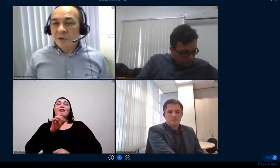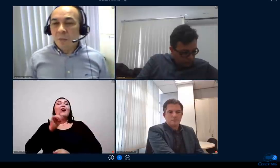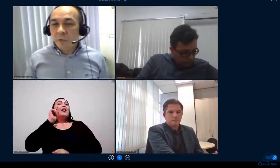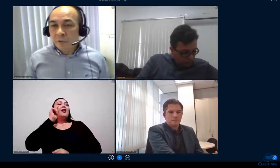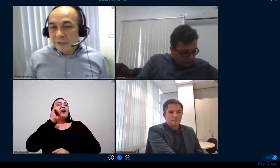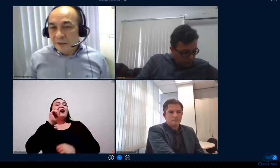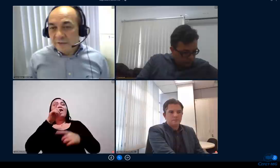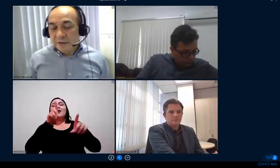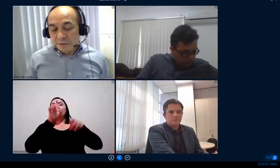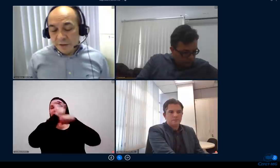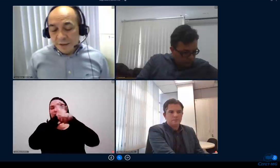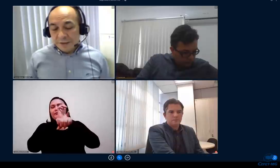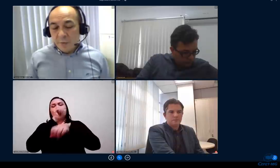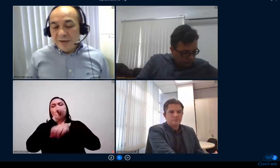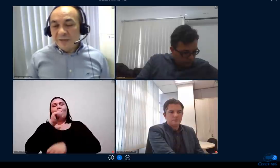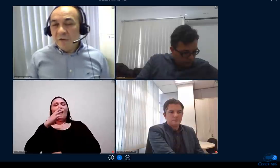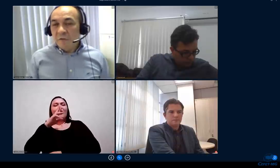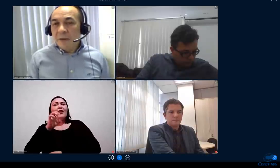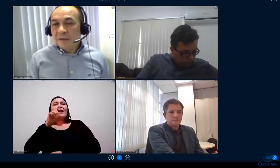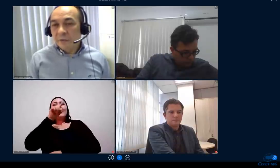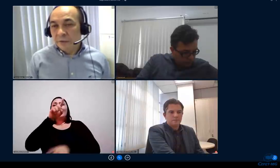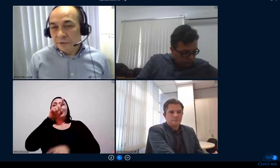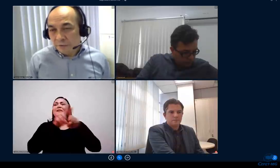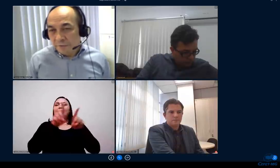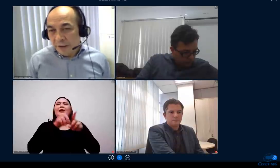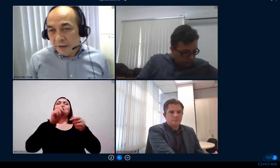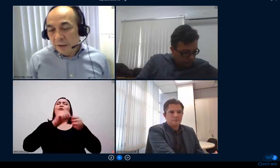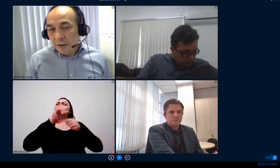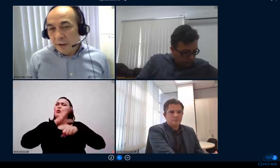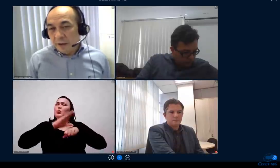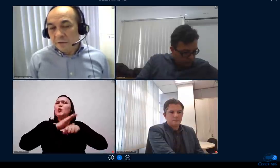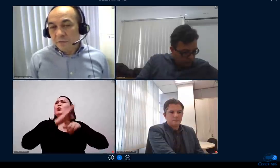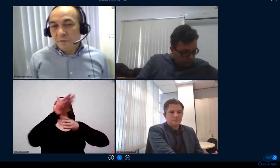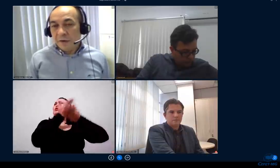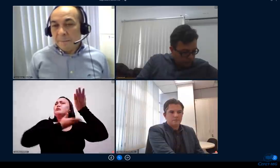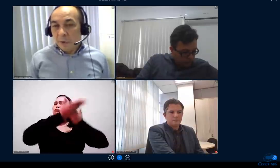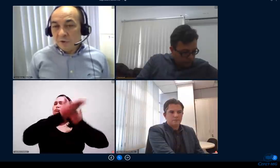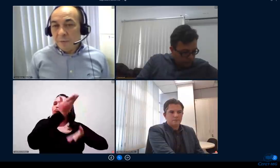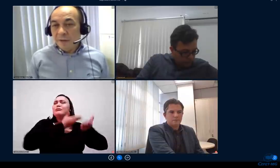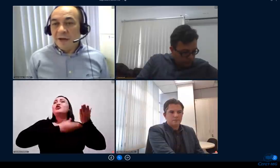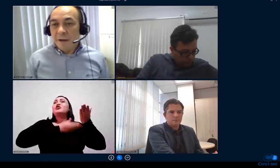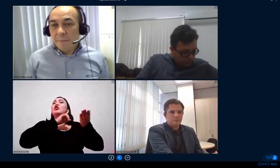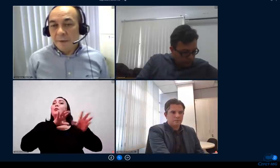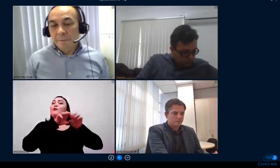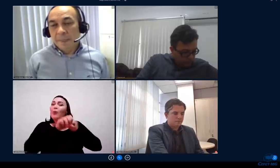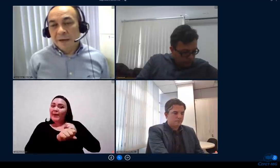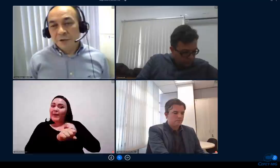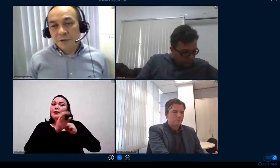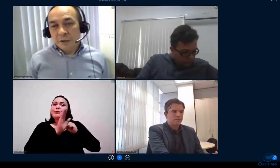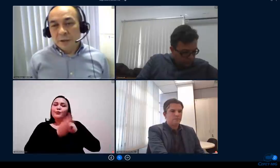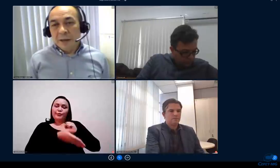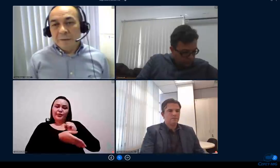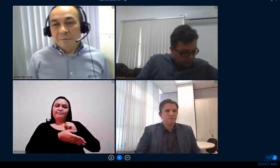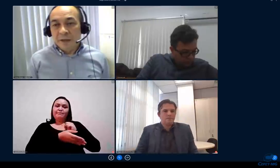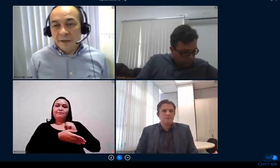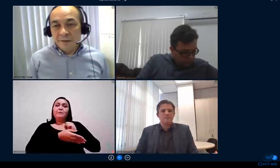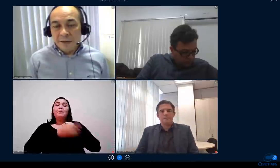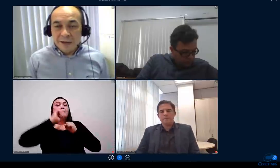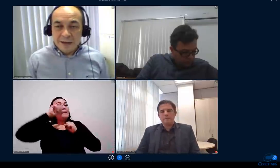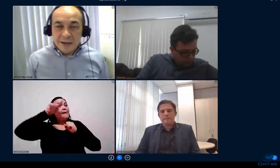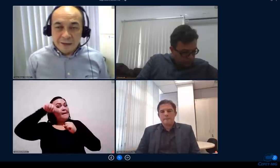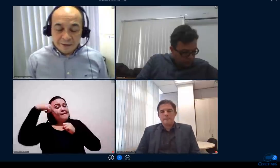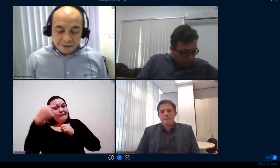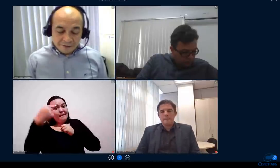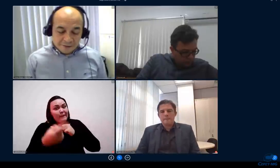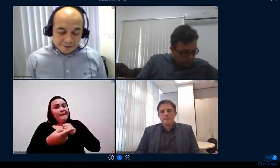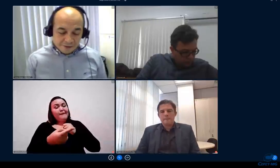uma mediação muito interessante então essa é a formação que a gente vem desenvolvendo a próxima etapa a gente tende